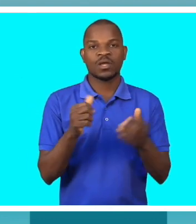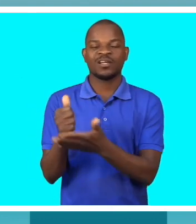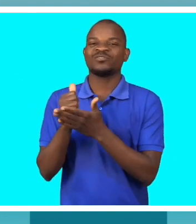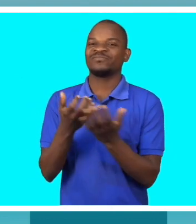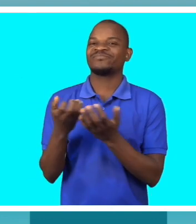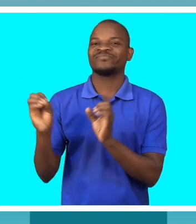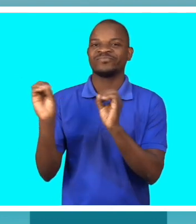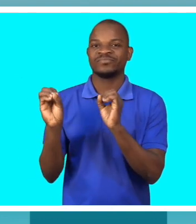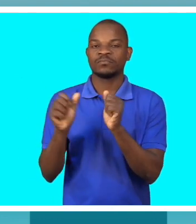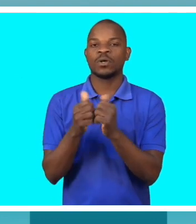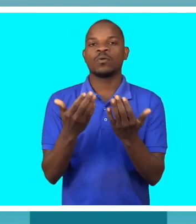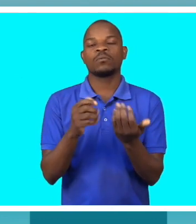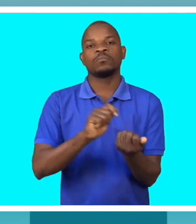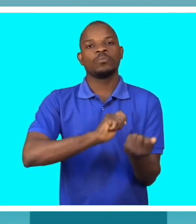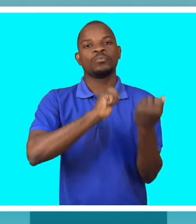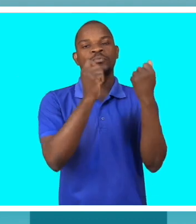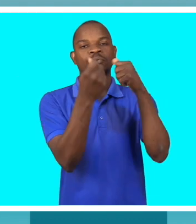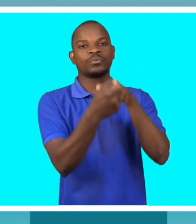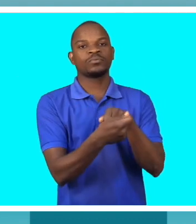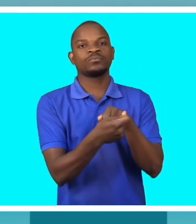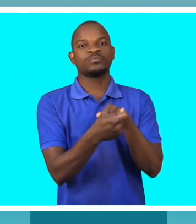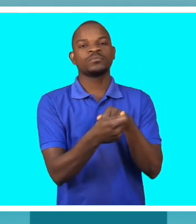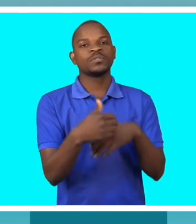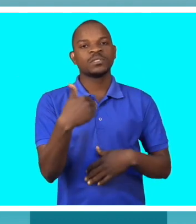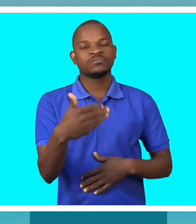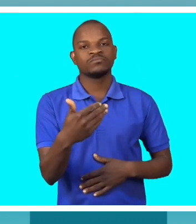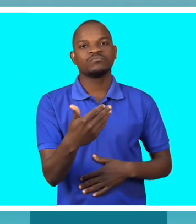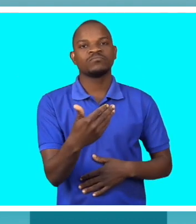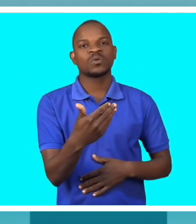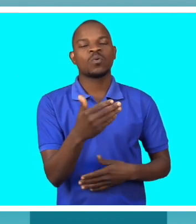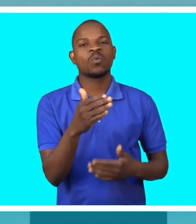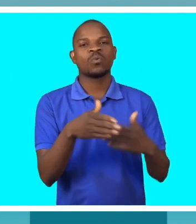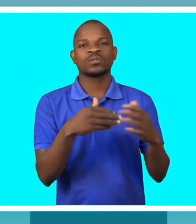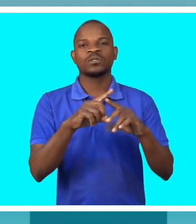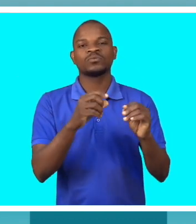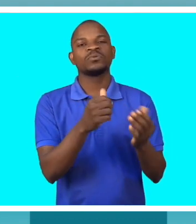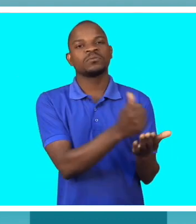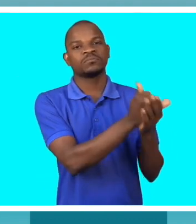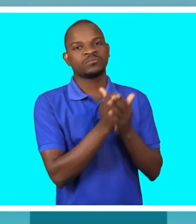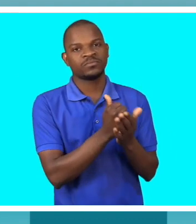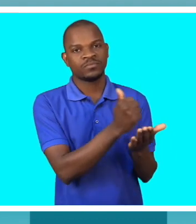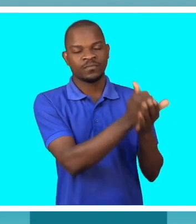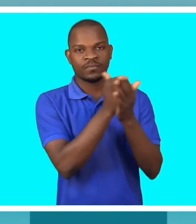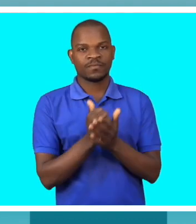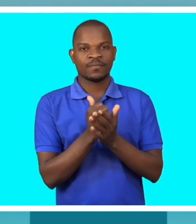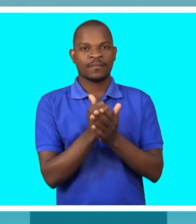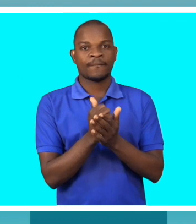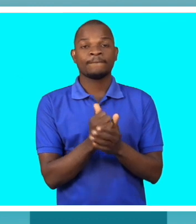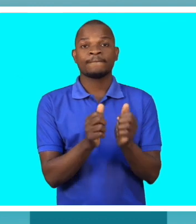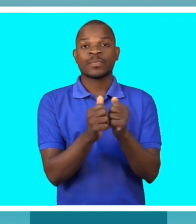mas hoje ela é automaticamente, depende das outras pessoas. E esses itens todos vão